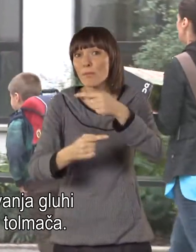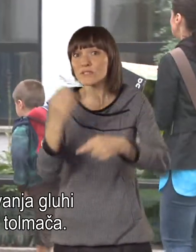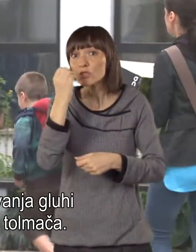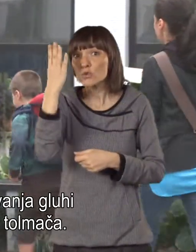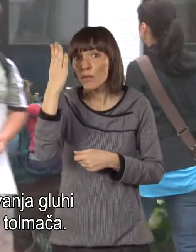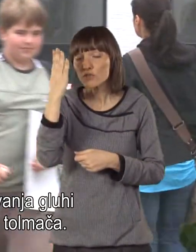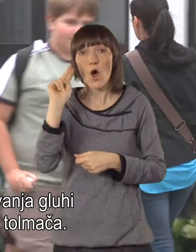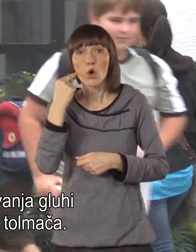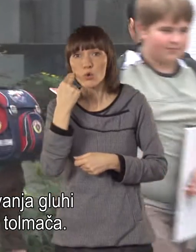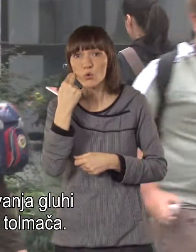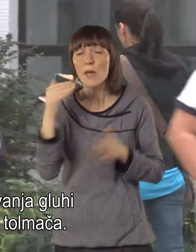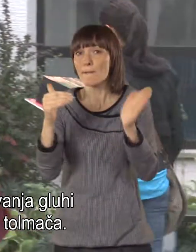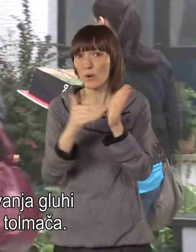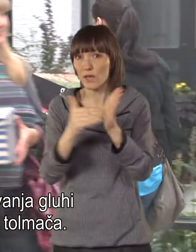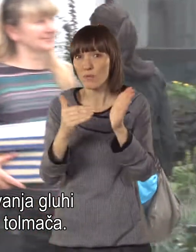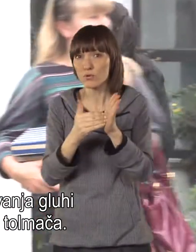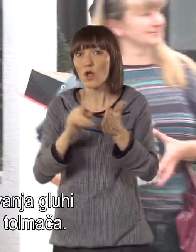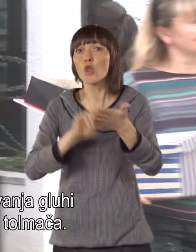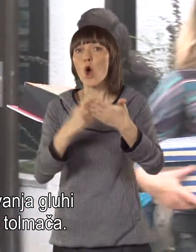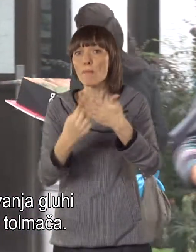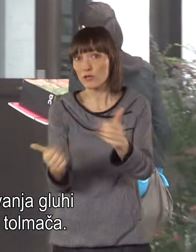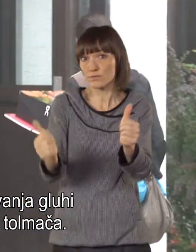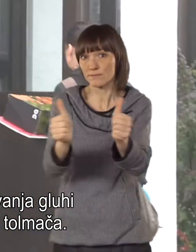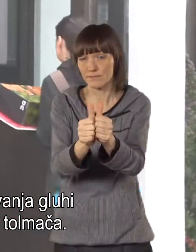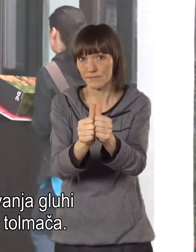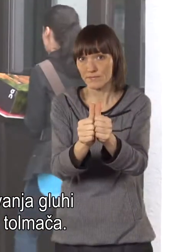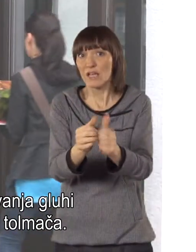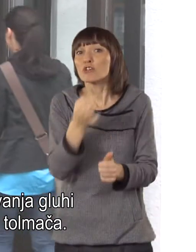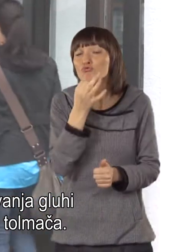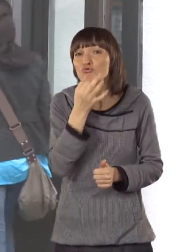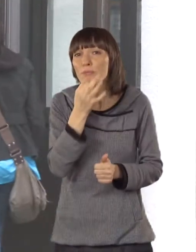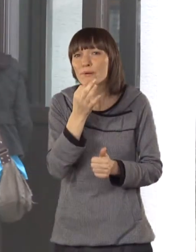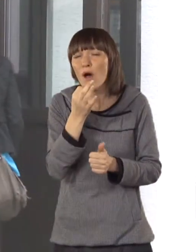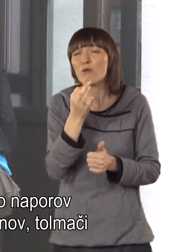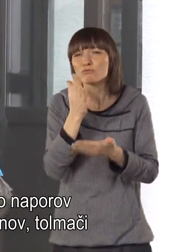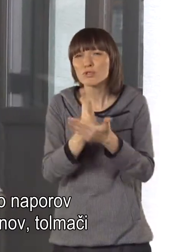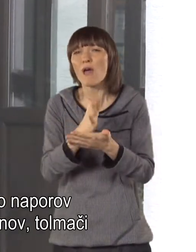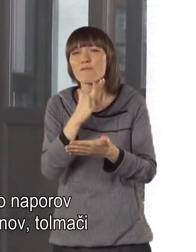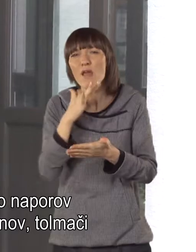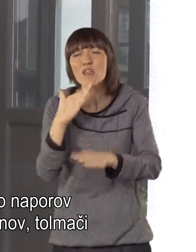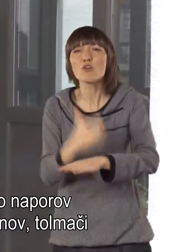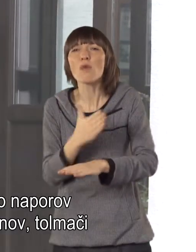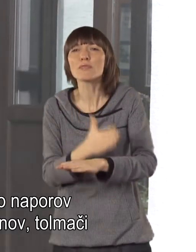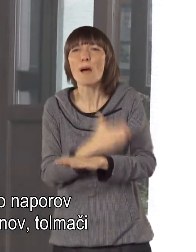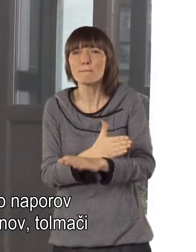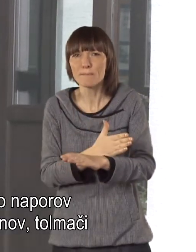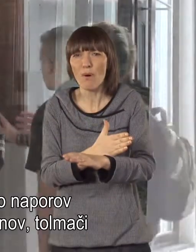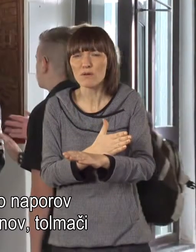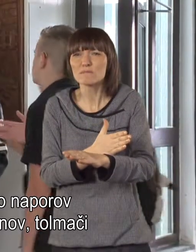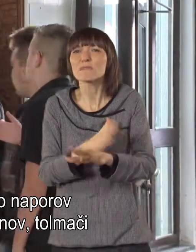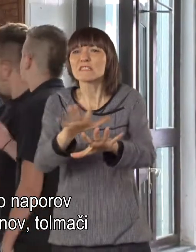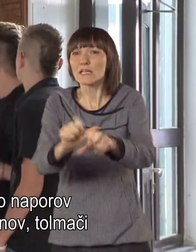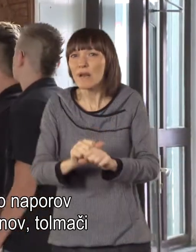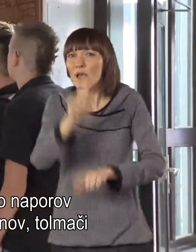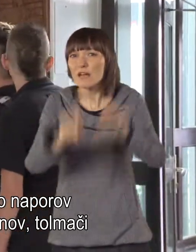procesu izobraževanja gluhi seveda potrebujejo tolmača. In čeprav smo veliko napora